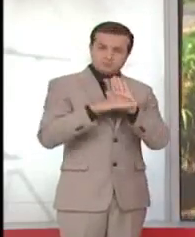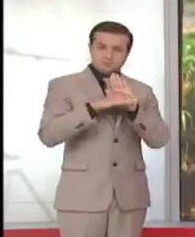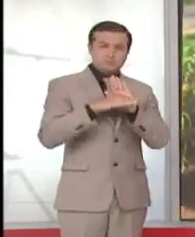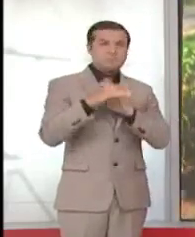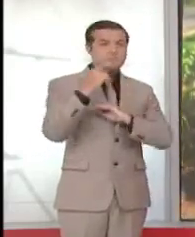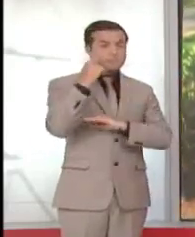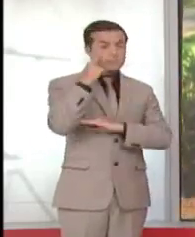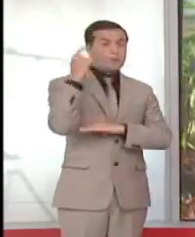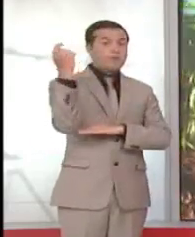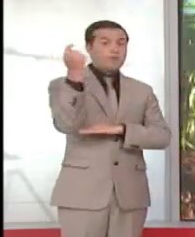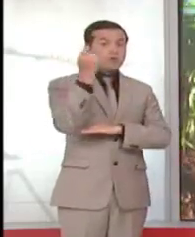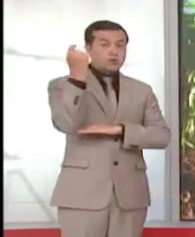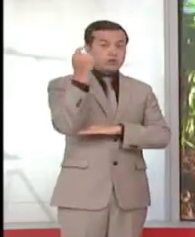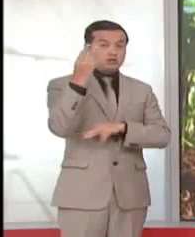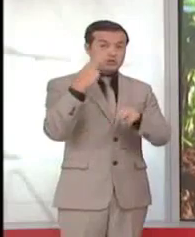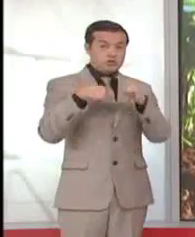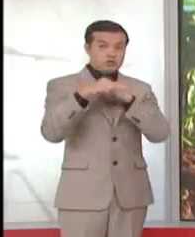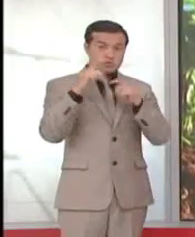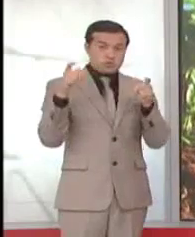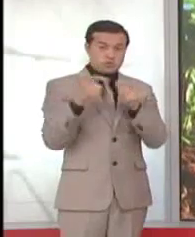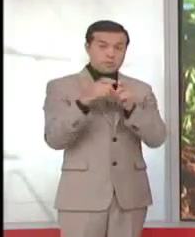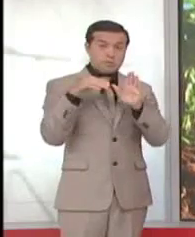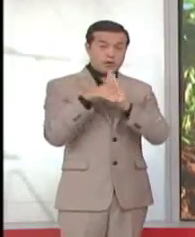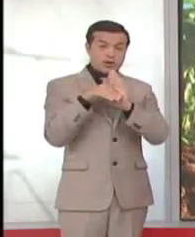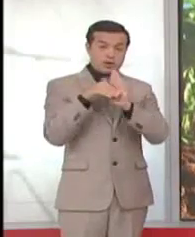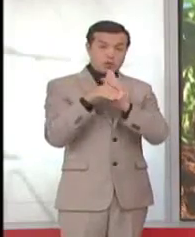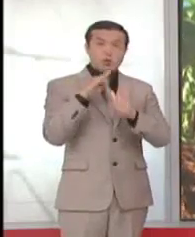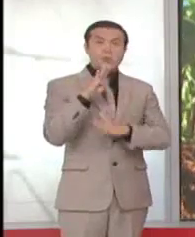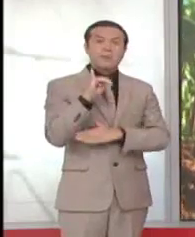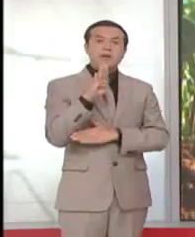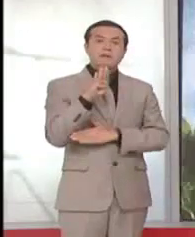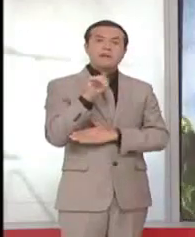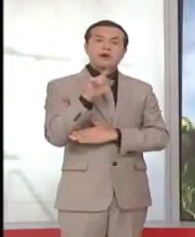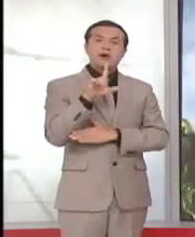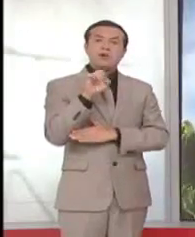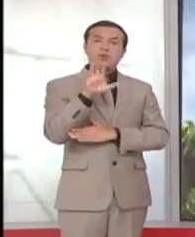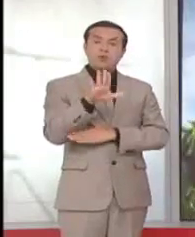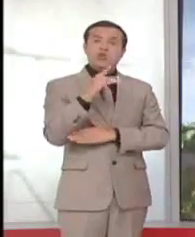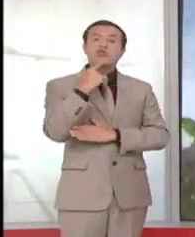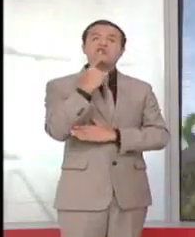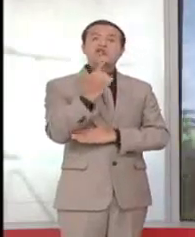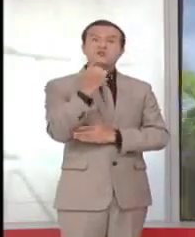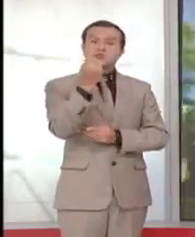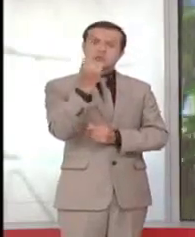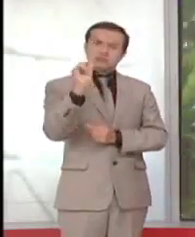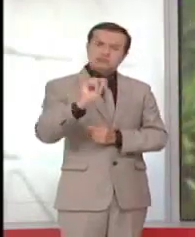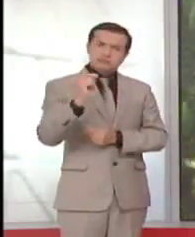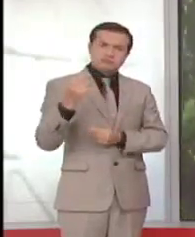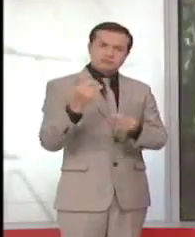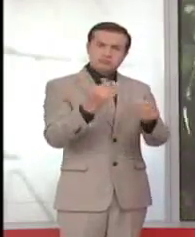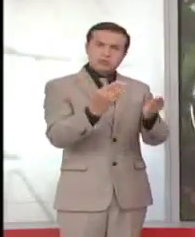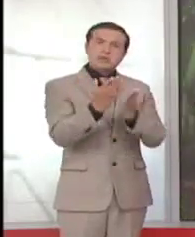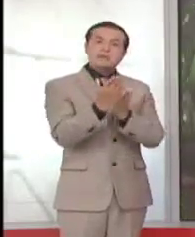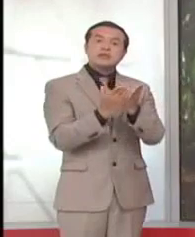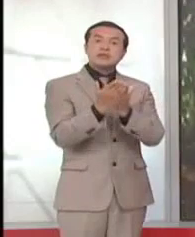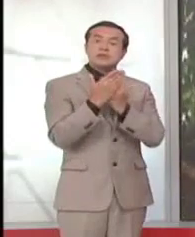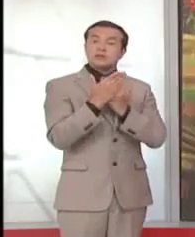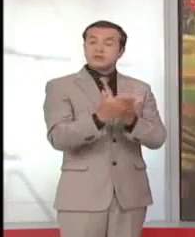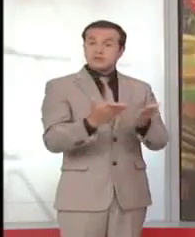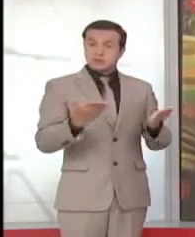la Fundación de Microfinanzas del Banco Bilbao Vizcaya Argentaria. Las microfinanzas permiten mejorar el acceso a los servicios financieros a poblaciones